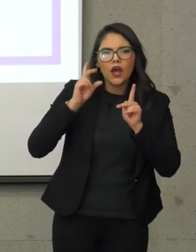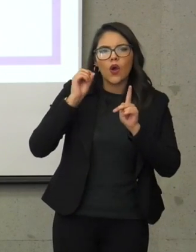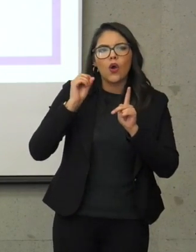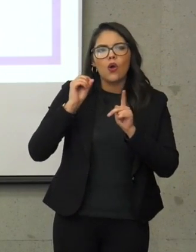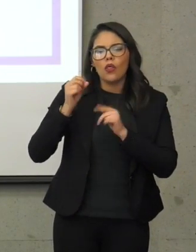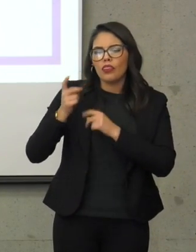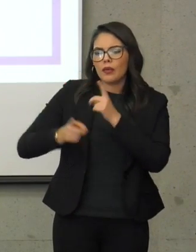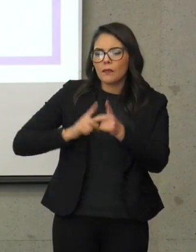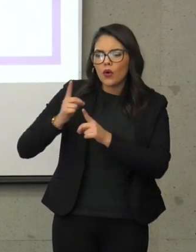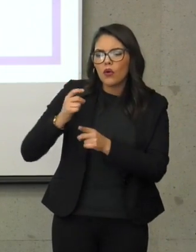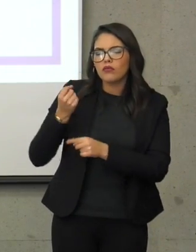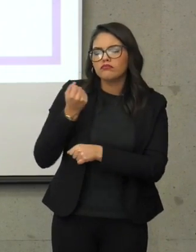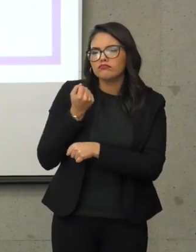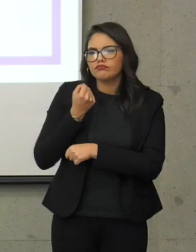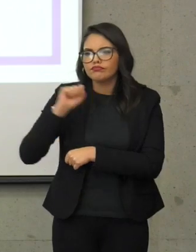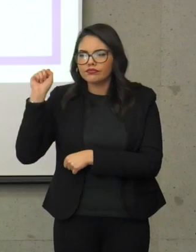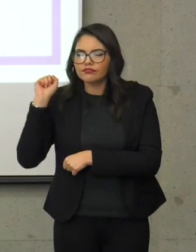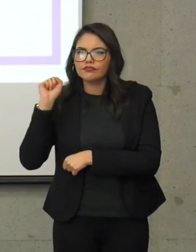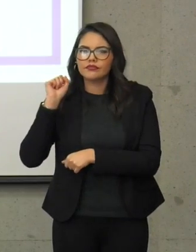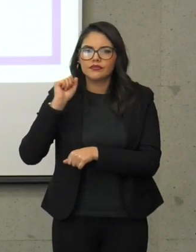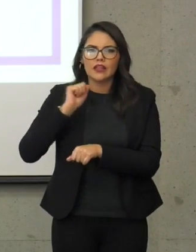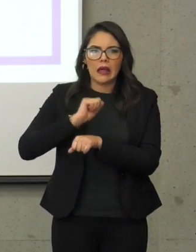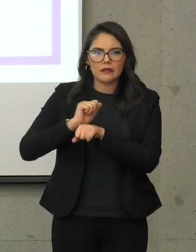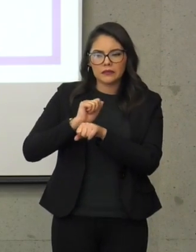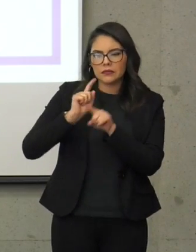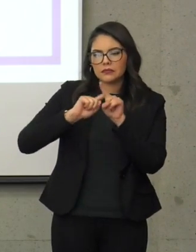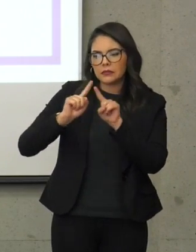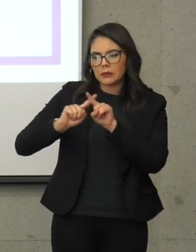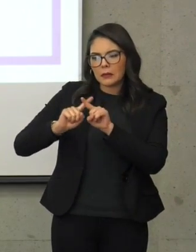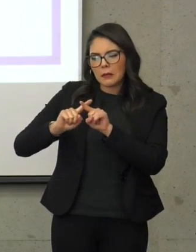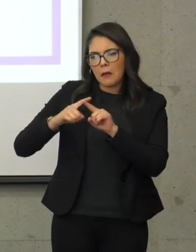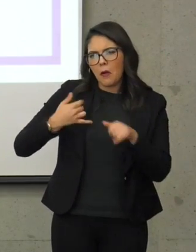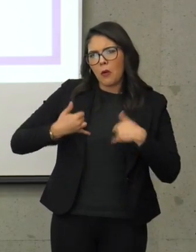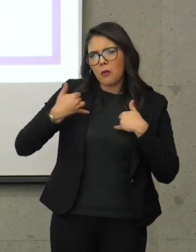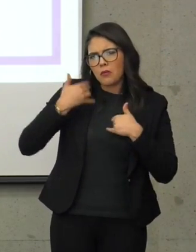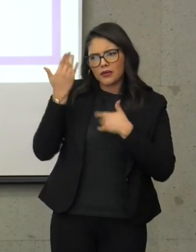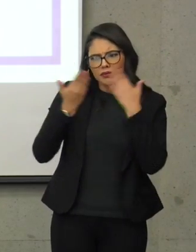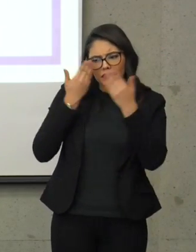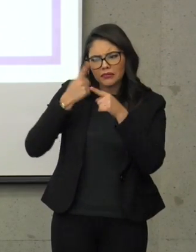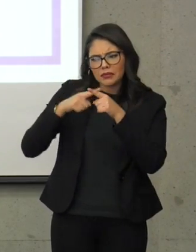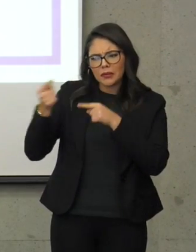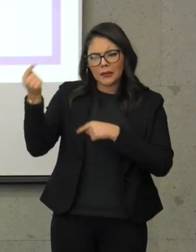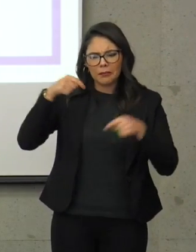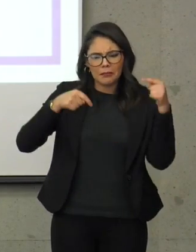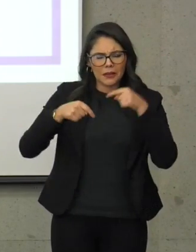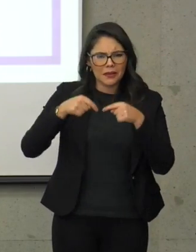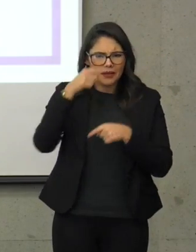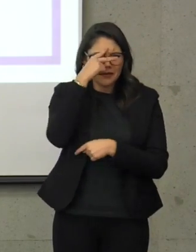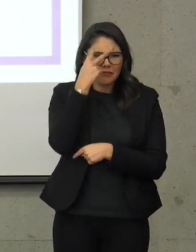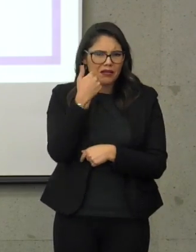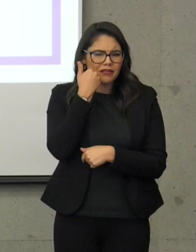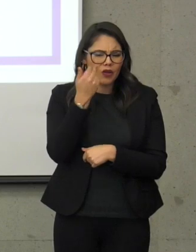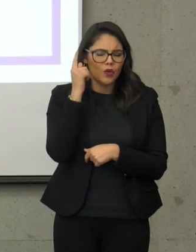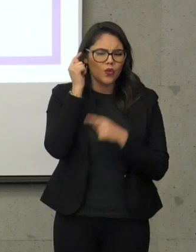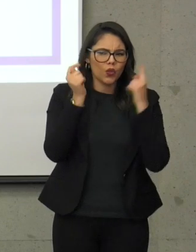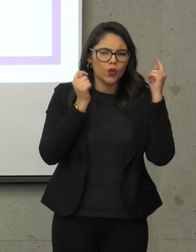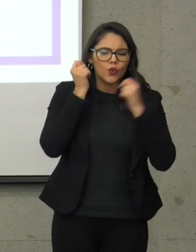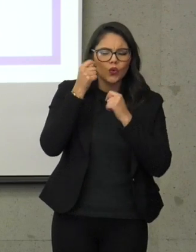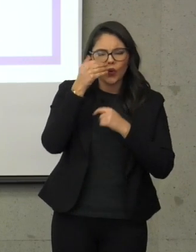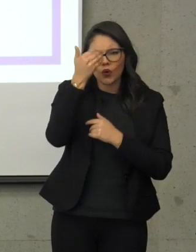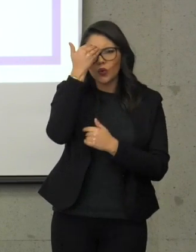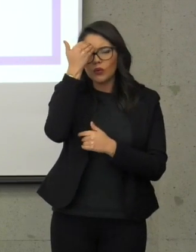artistas, gente que viene al país a turistear, muchos de ellos también,